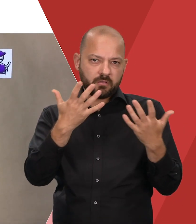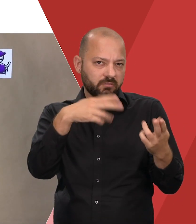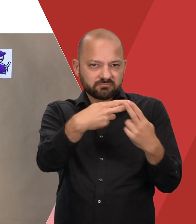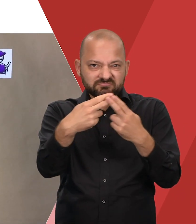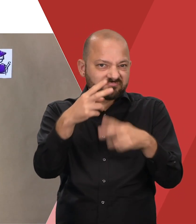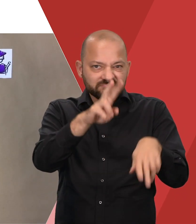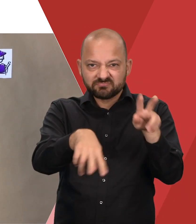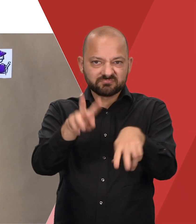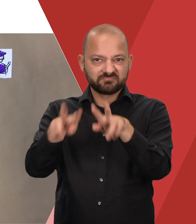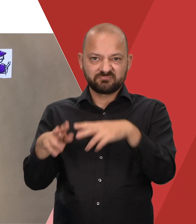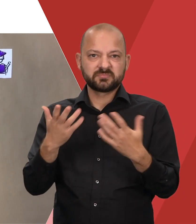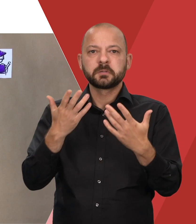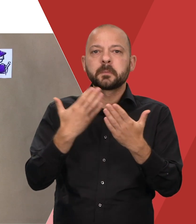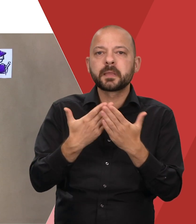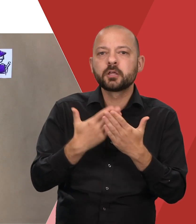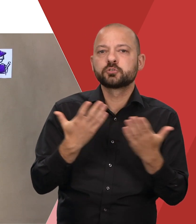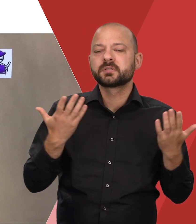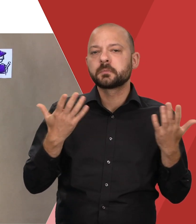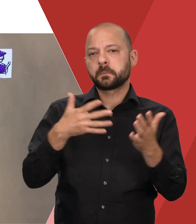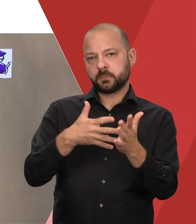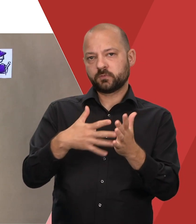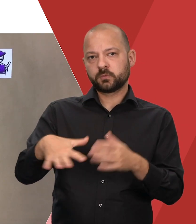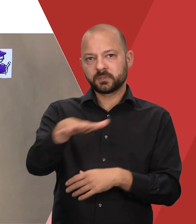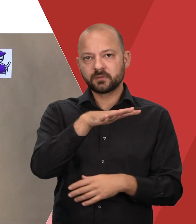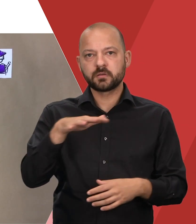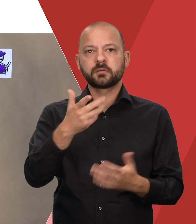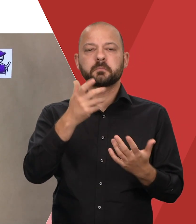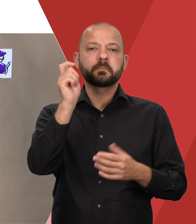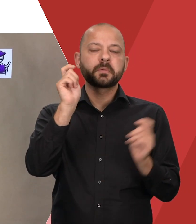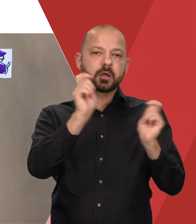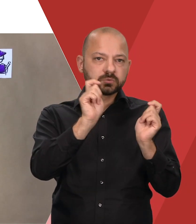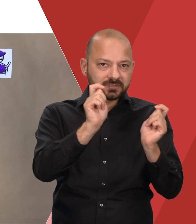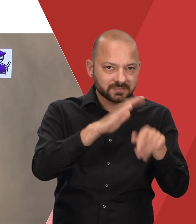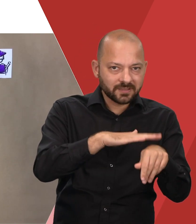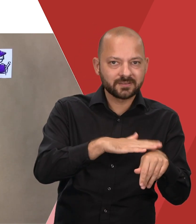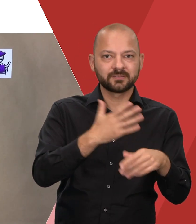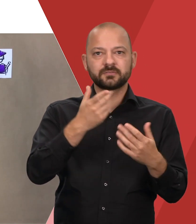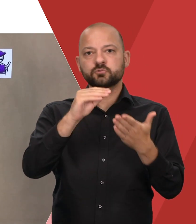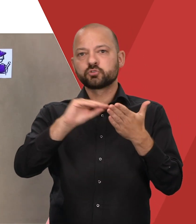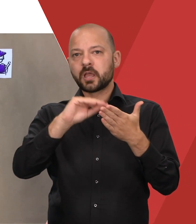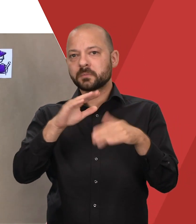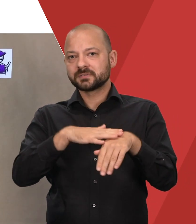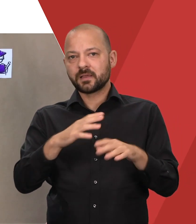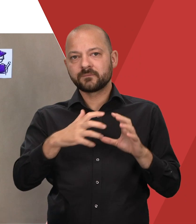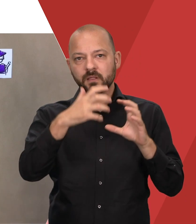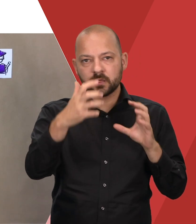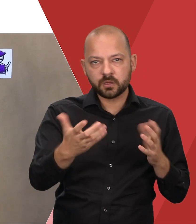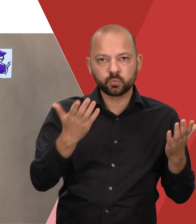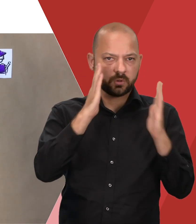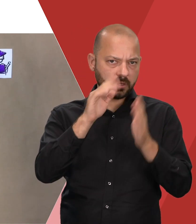Beispiele für einen Nachteilsausgleich bei Prüfungen sind Pausenzeiten bei Klausuren, Schreibzeitverlängerung von Klausuren oder der